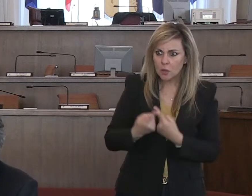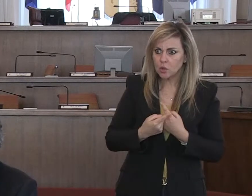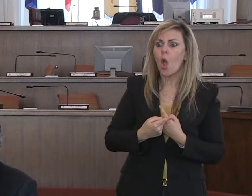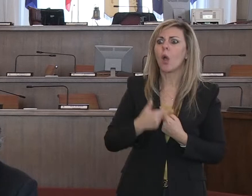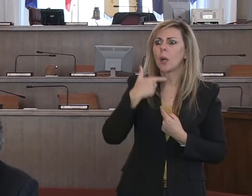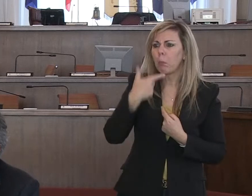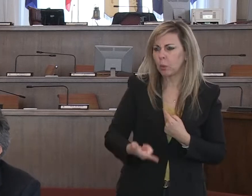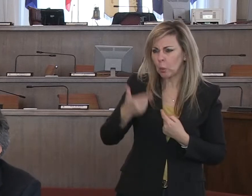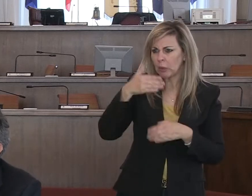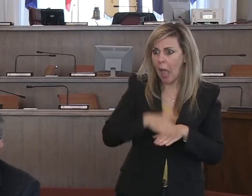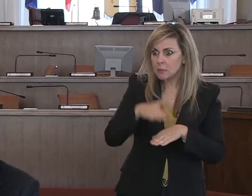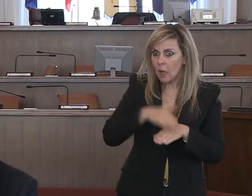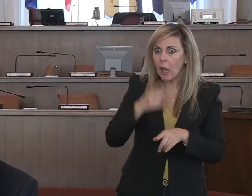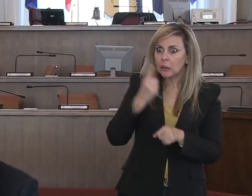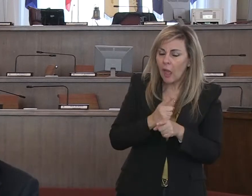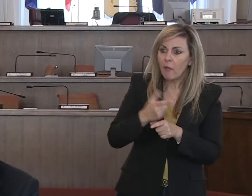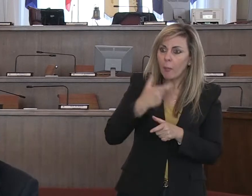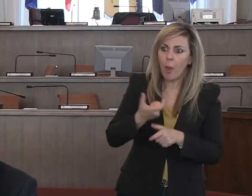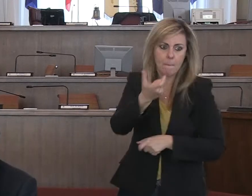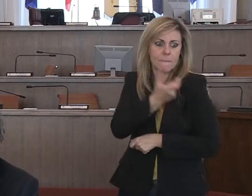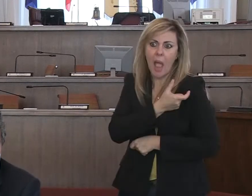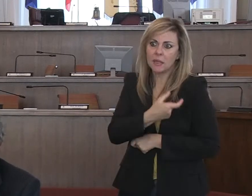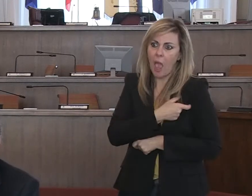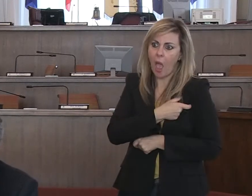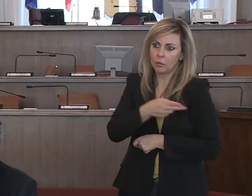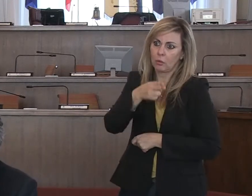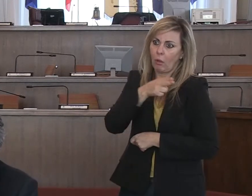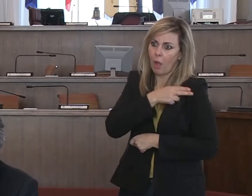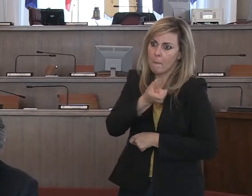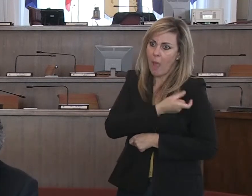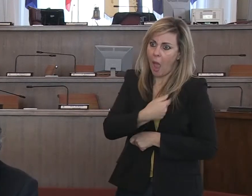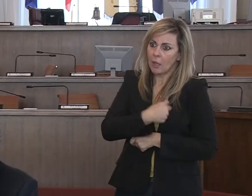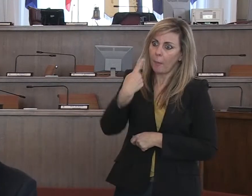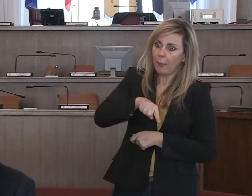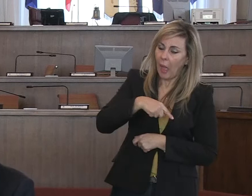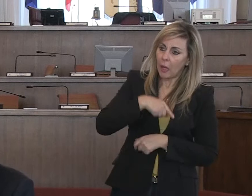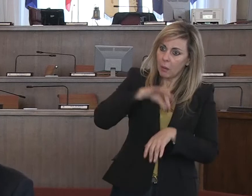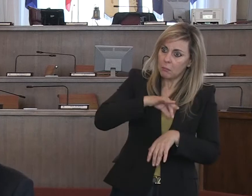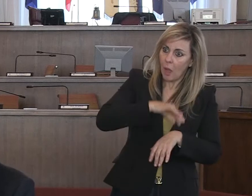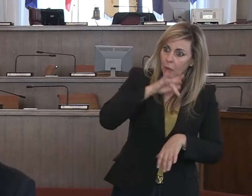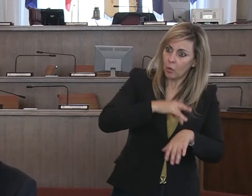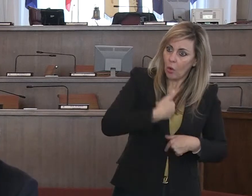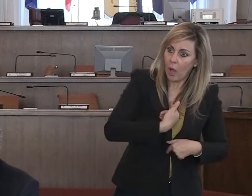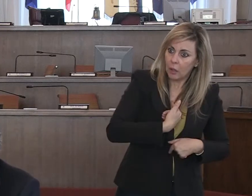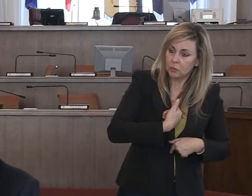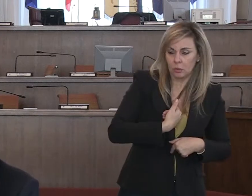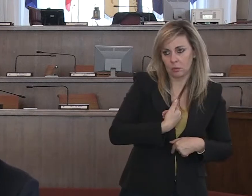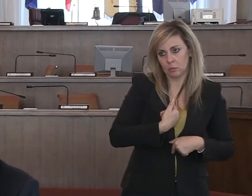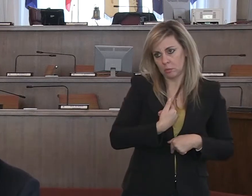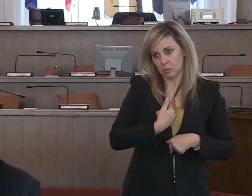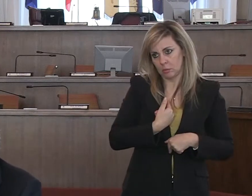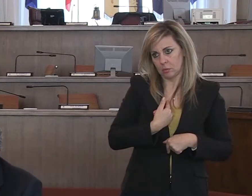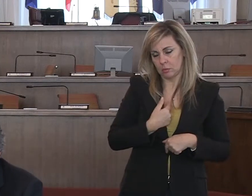esperienza ci si debba portare anche addosso il marchio dell'infamia per aver avuto il torto di ammalarsi o di portare